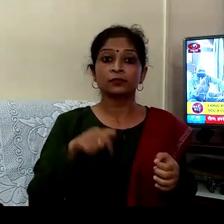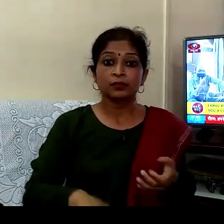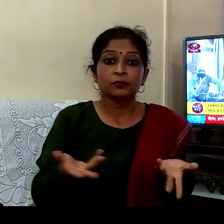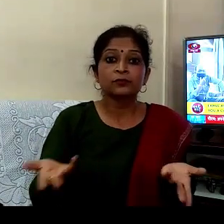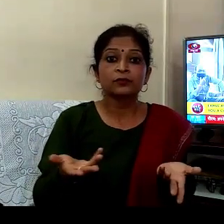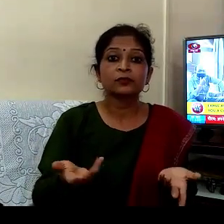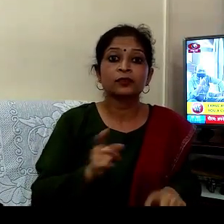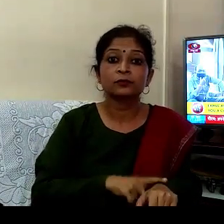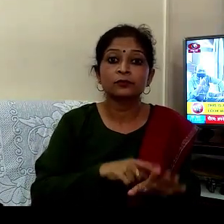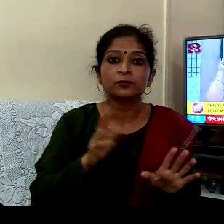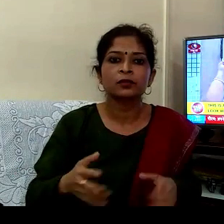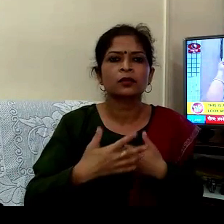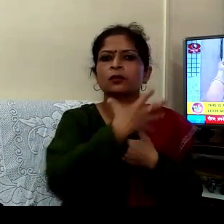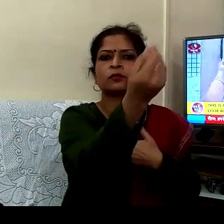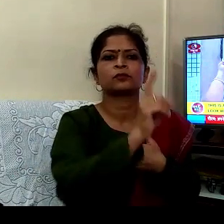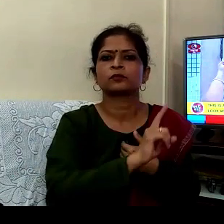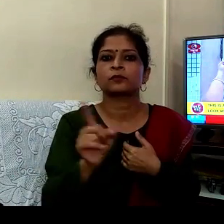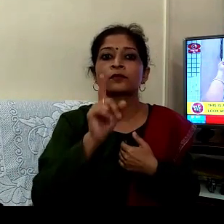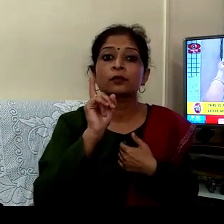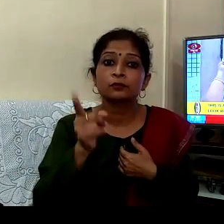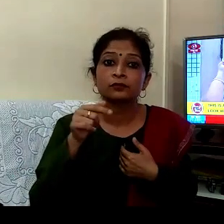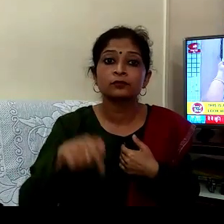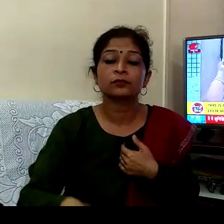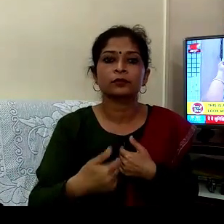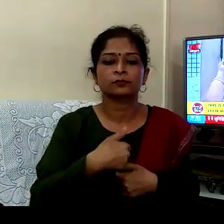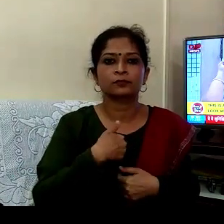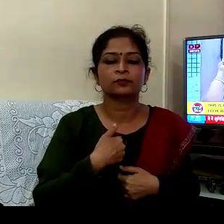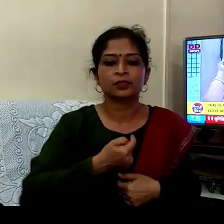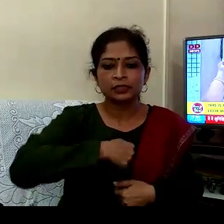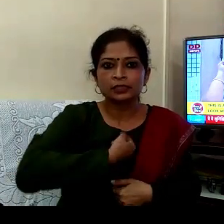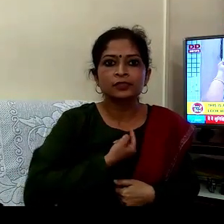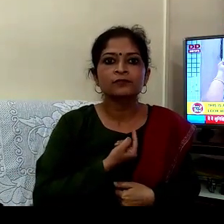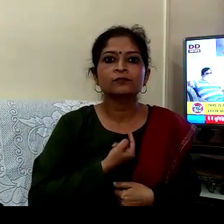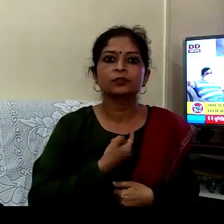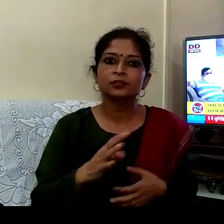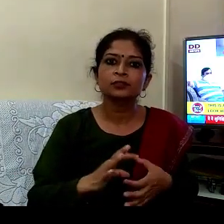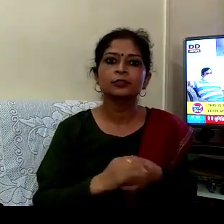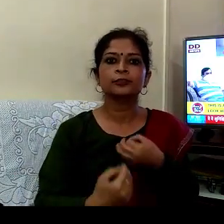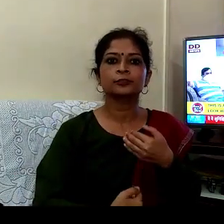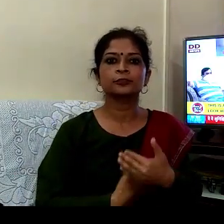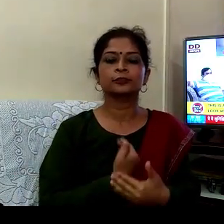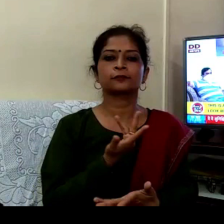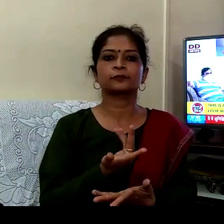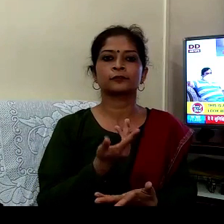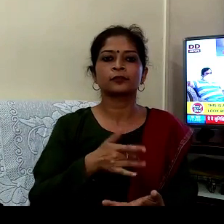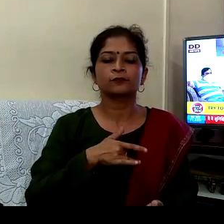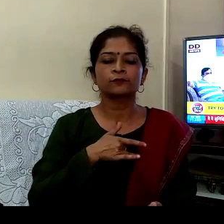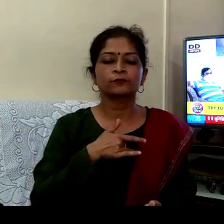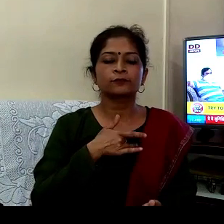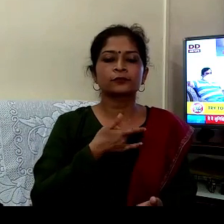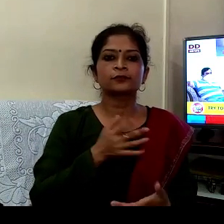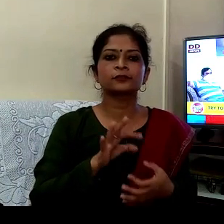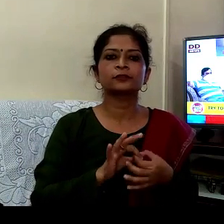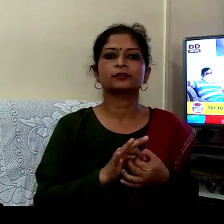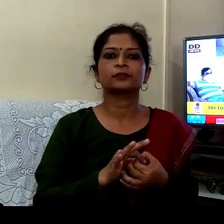ہے باہر مت نکلو لیکن اپنے اندر پرویش کرو اپنے آپ کو جاننے کا